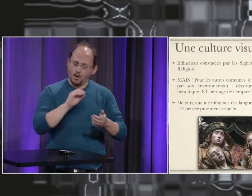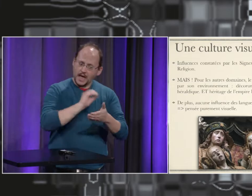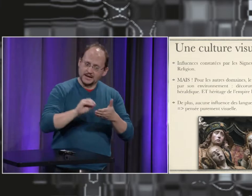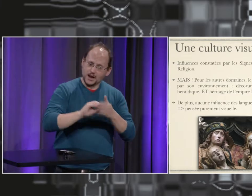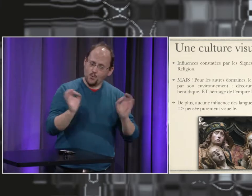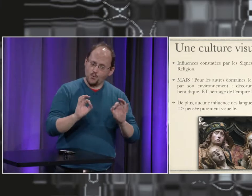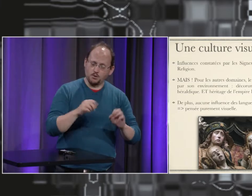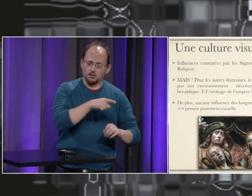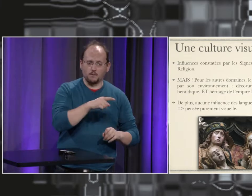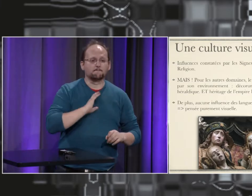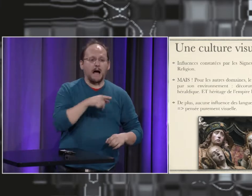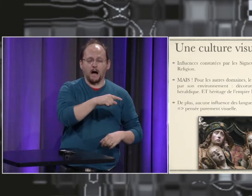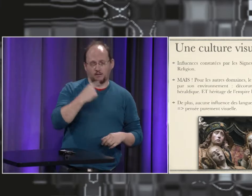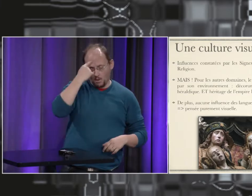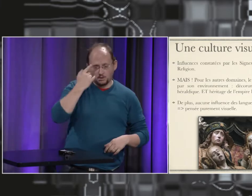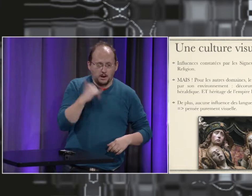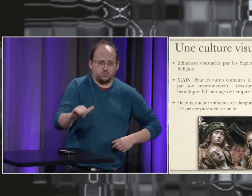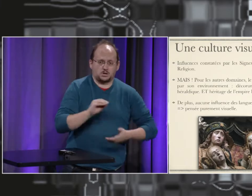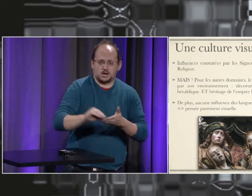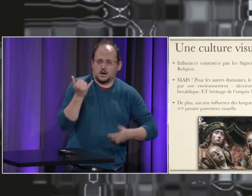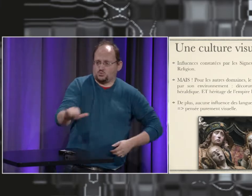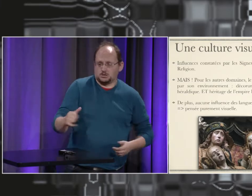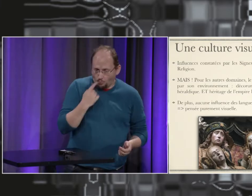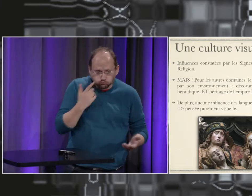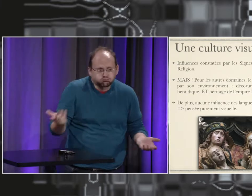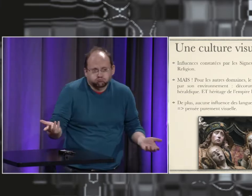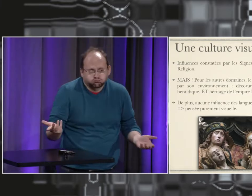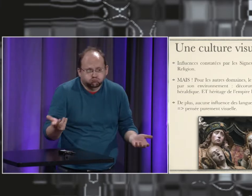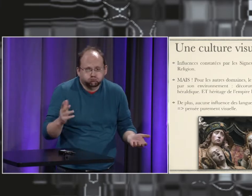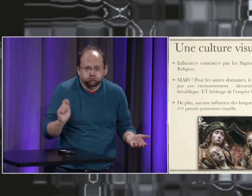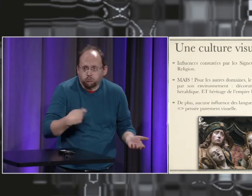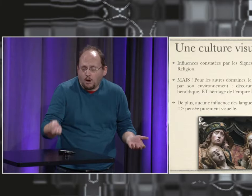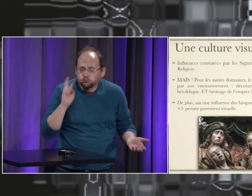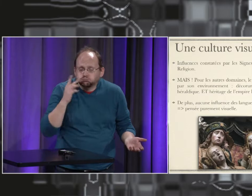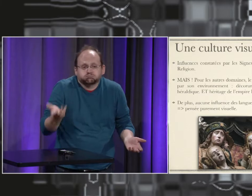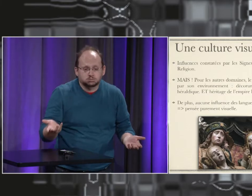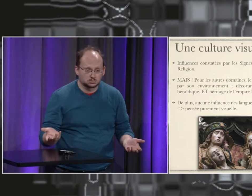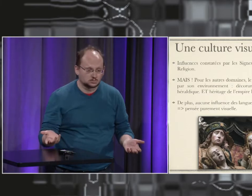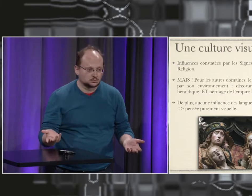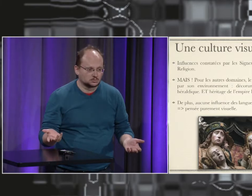imagé qu'on avait dans les iconographies Moyen-Âge puisque c'était inutile de l'écrire c'était évident ça leur paraissait normal